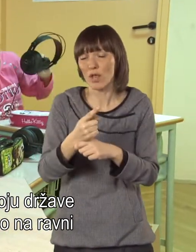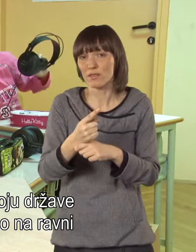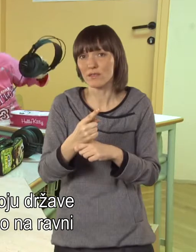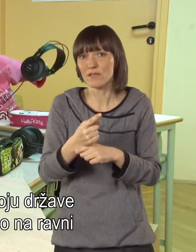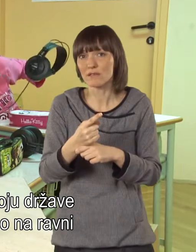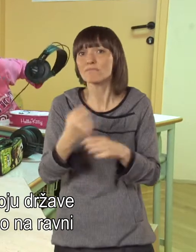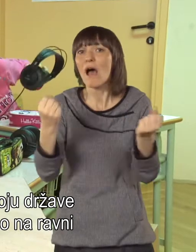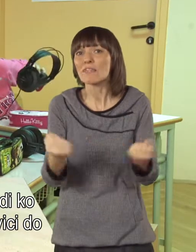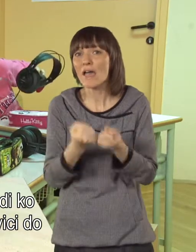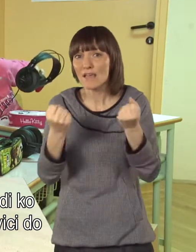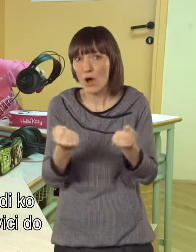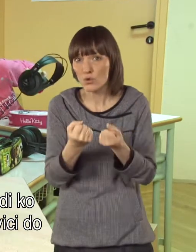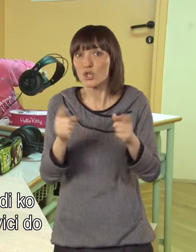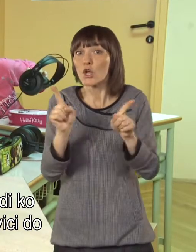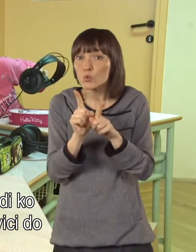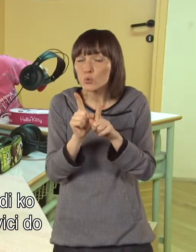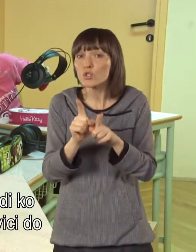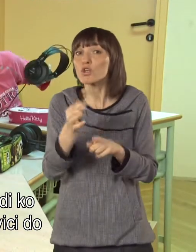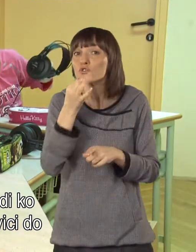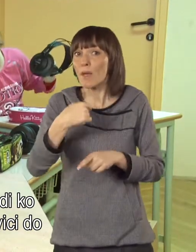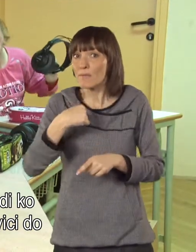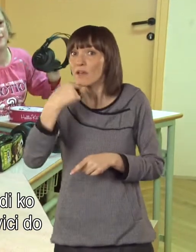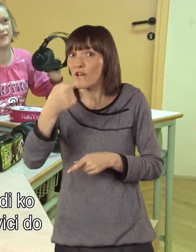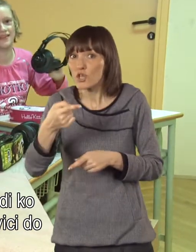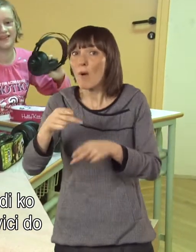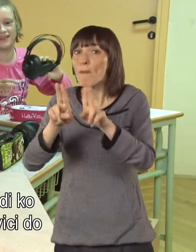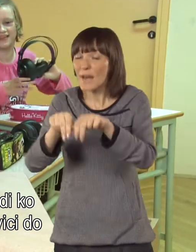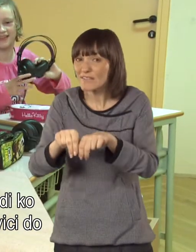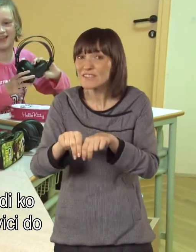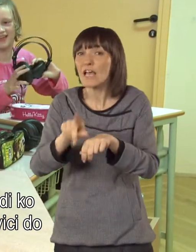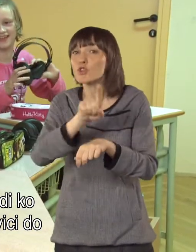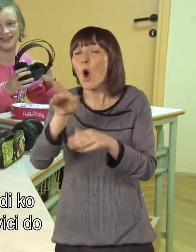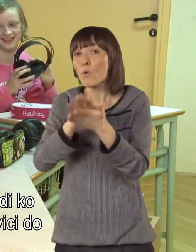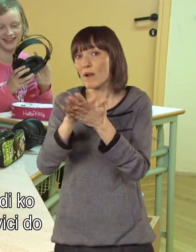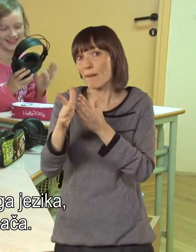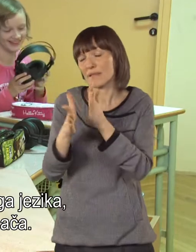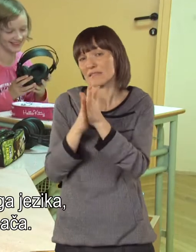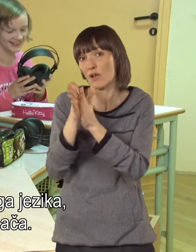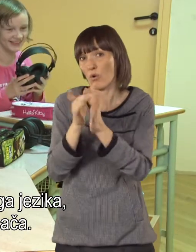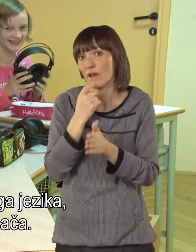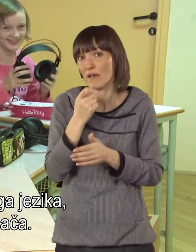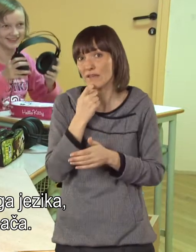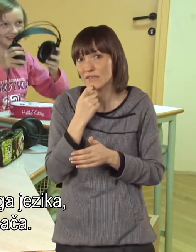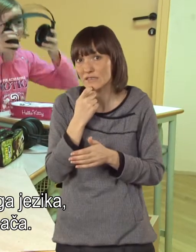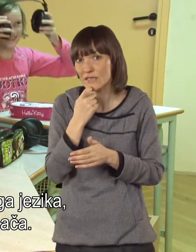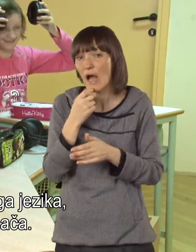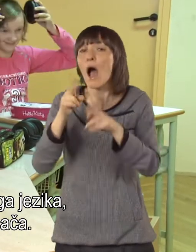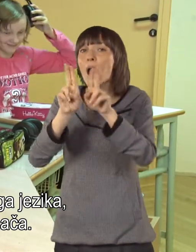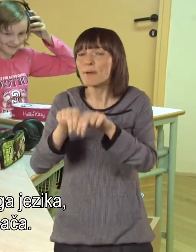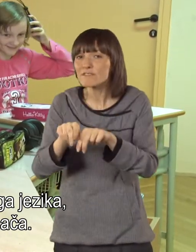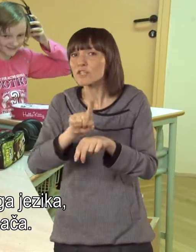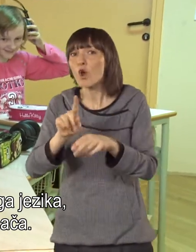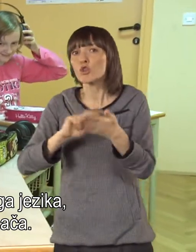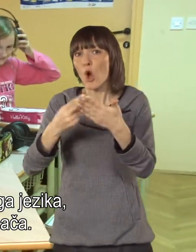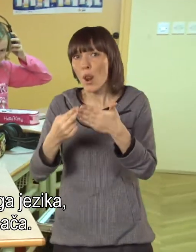določenih dejavnosti, tudi, ko govorimo o pravici do uporabe znakovnega jezika, pravici